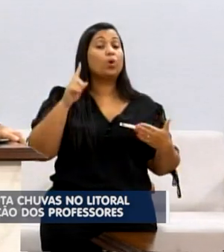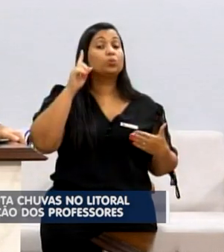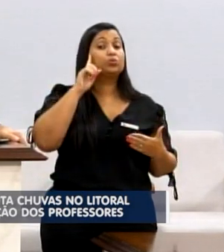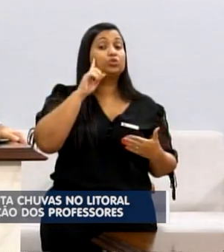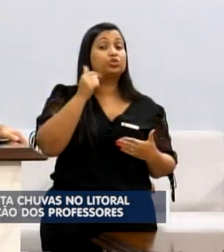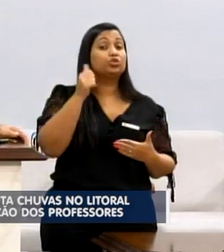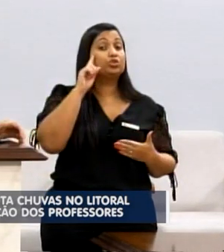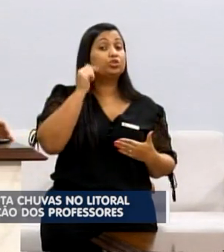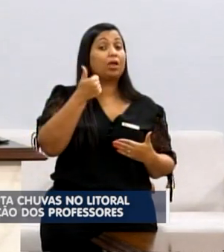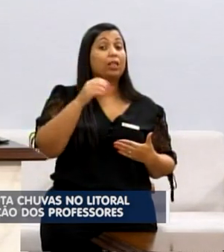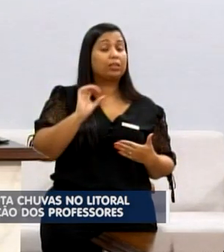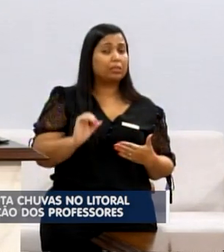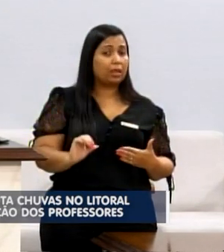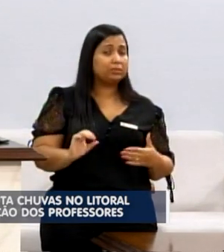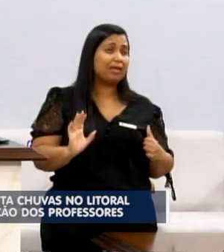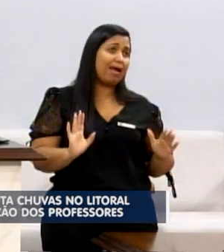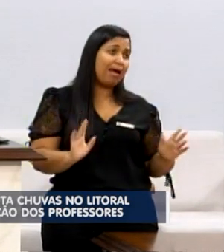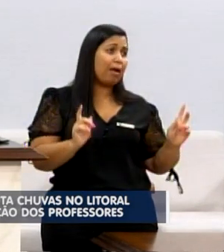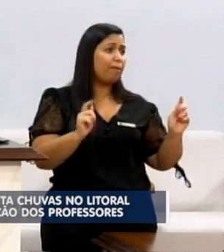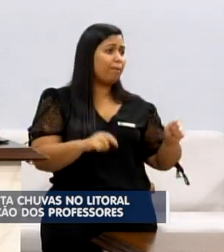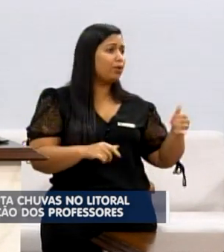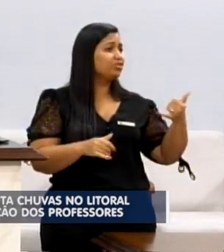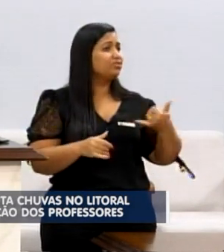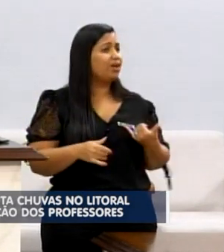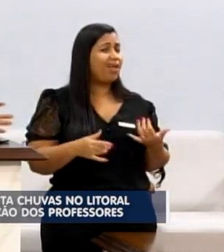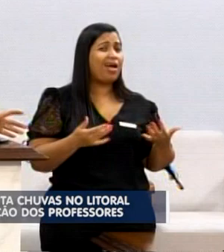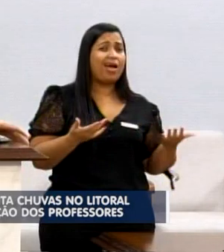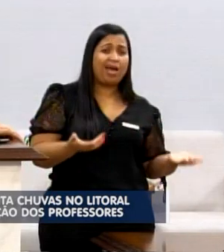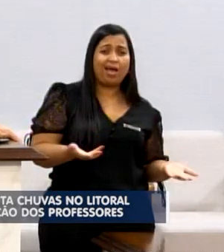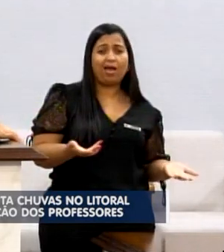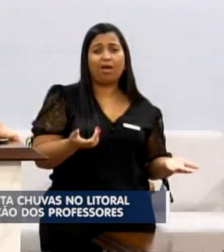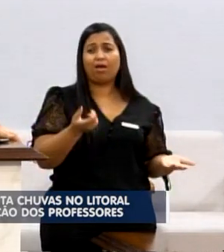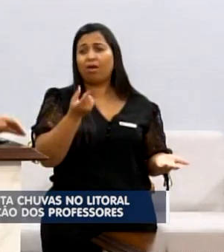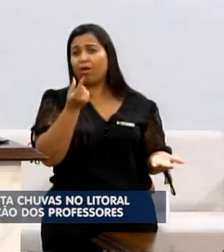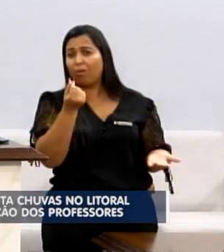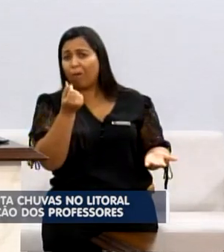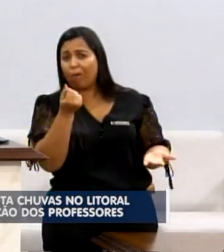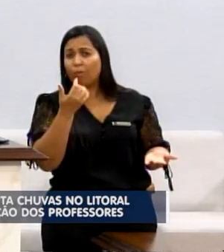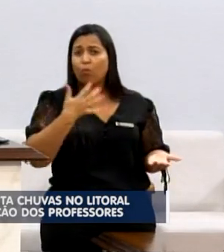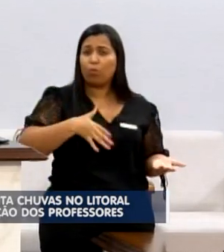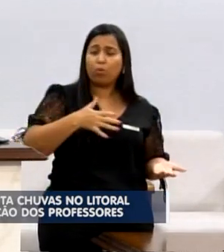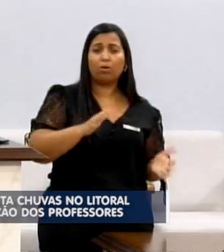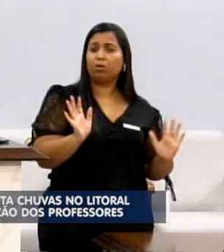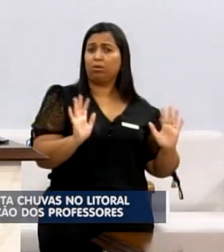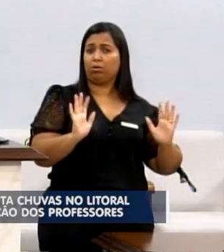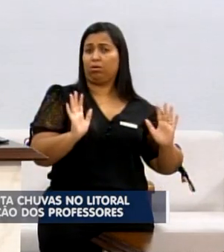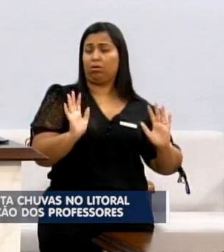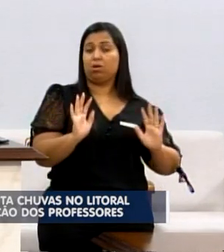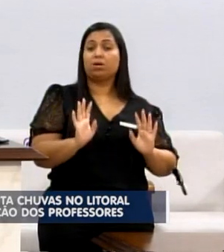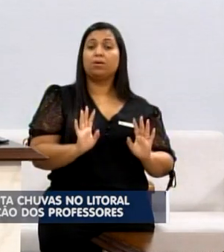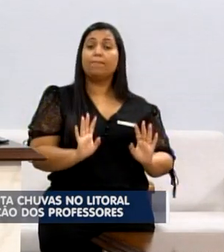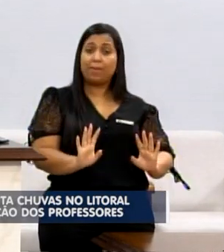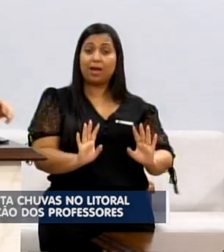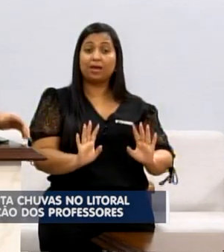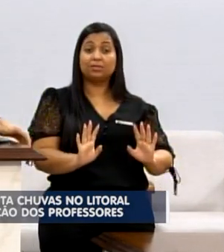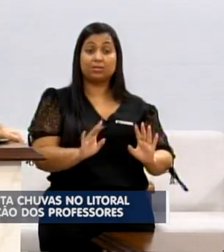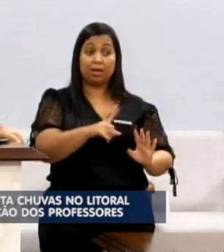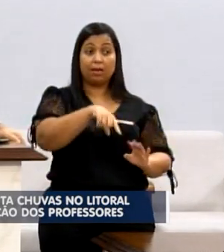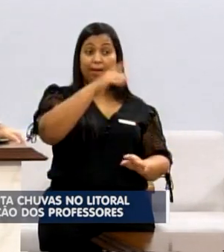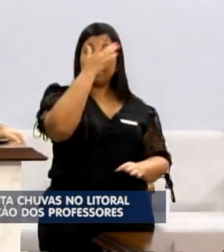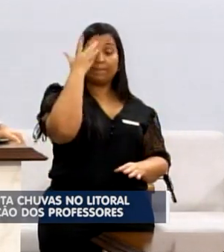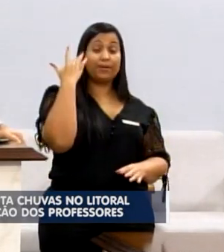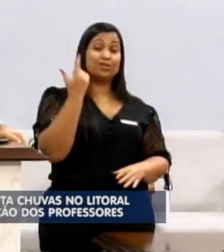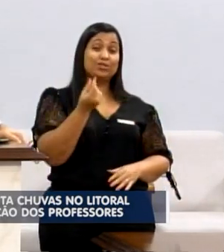Alguém pode dizer assim, bom, Pedro, mas é um valor, não é valor tão alto, realmente não é um valor tão alto, mas para quem